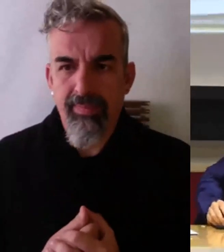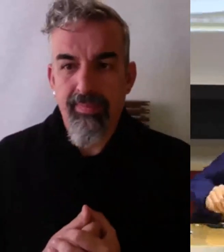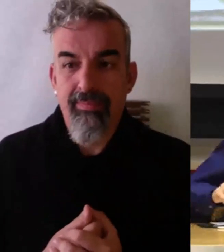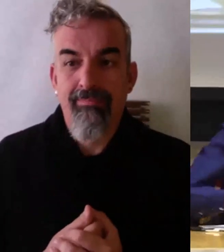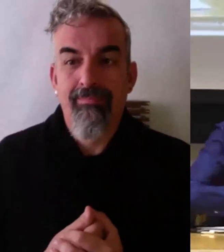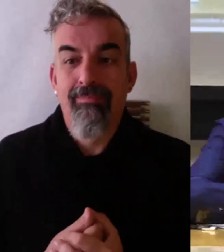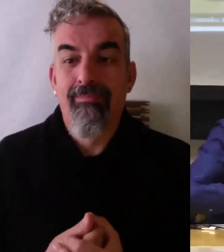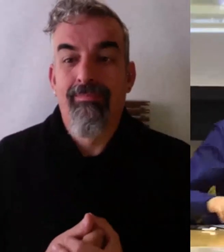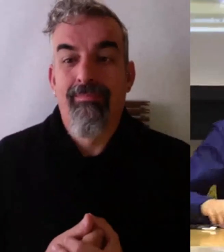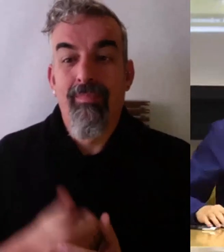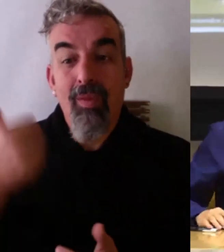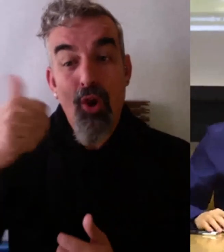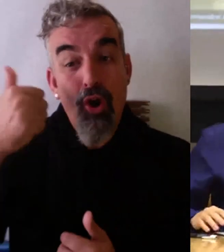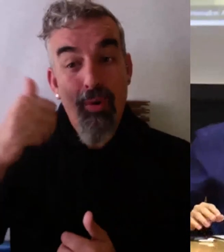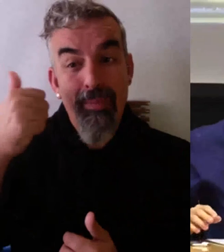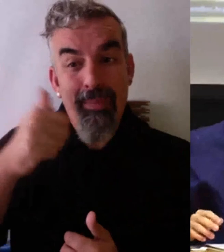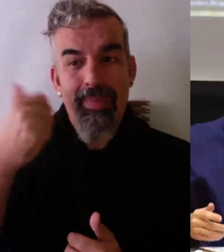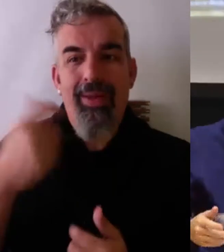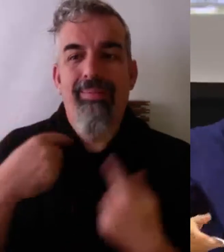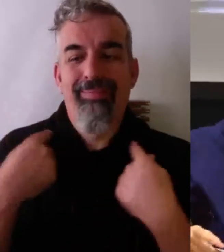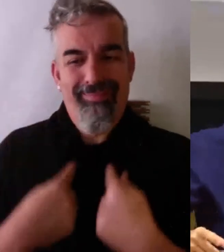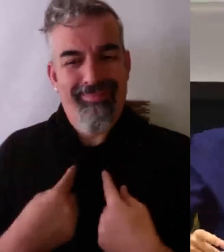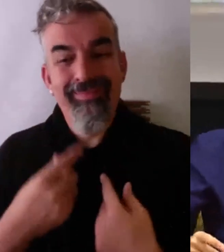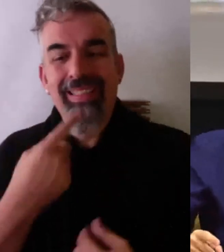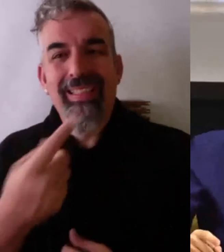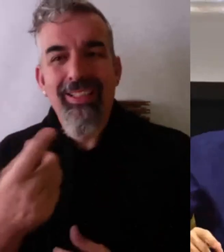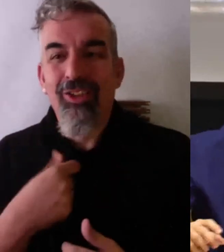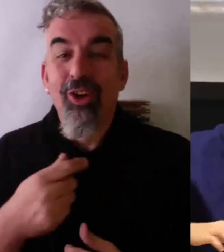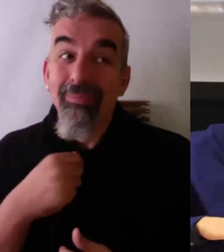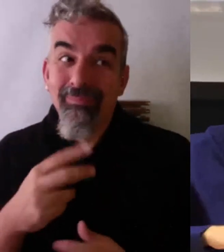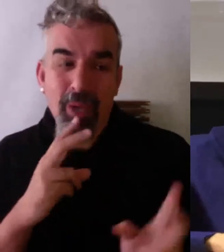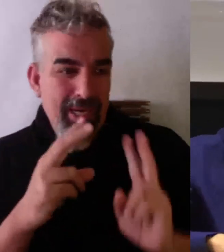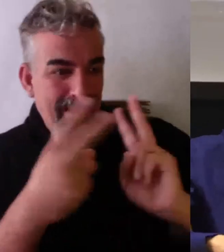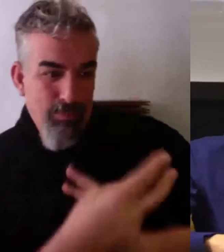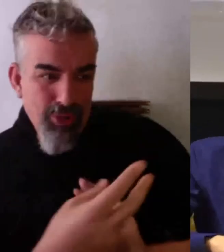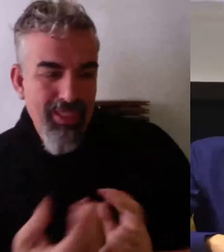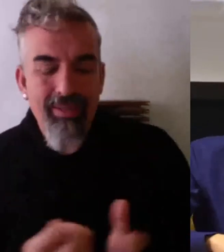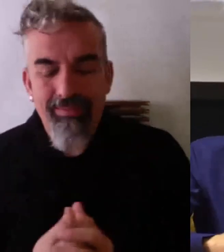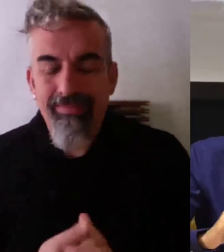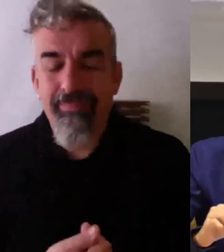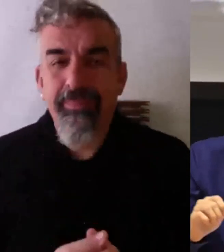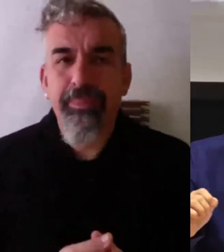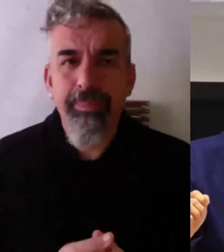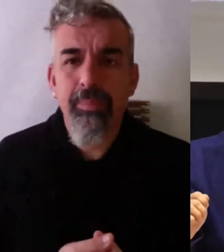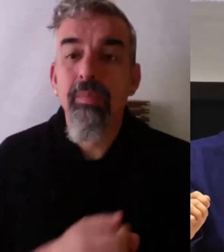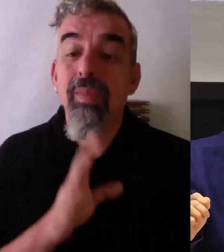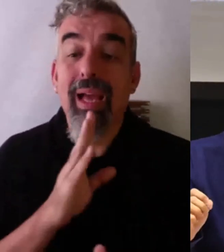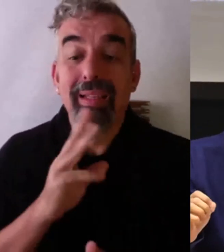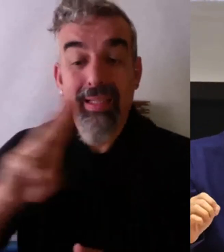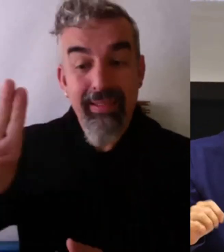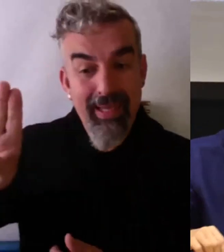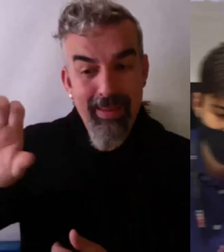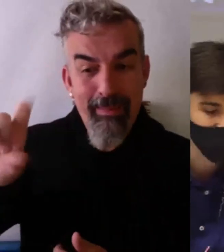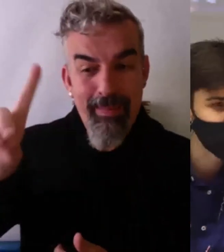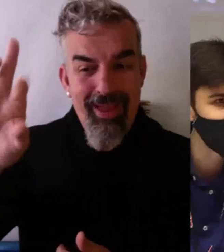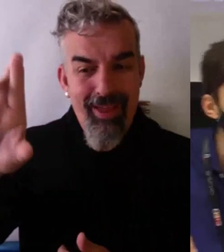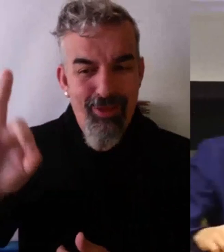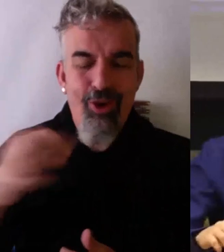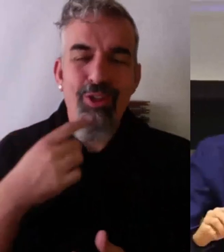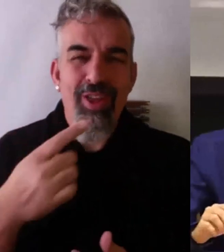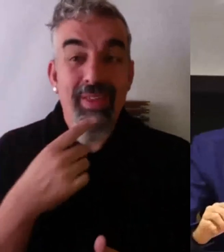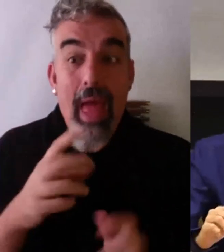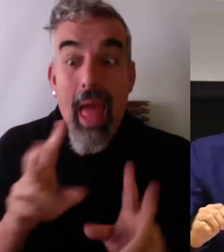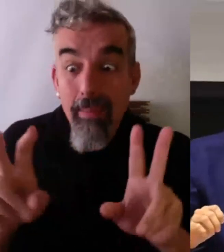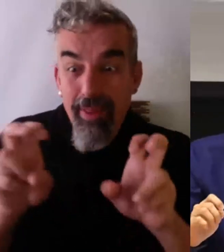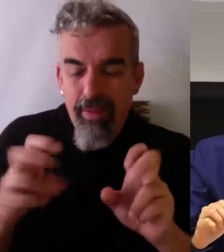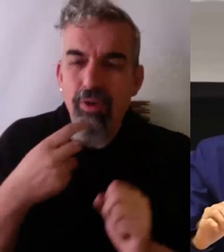Contexto un poco a todos, ¿vale? Pues comentaba Pedro al principio el tema de que